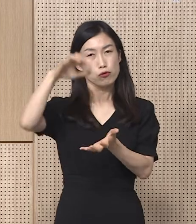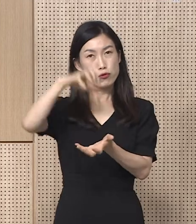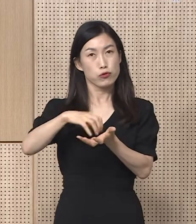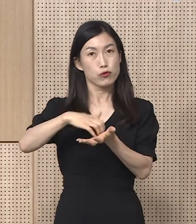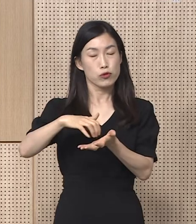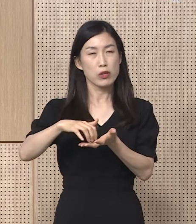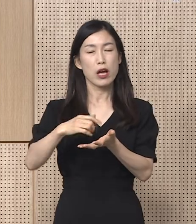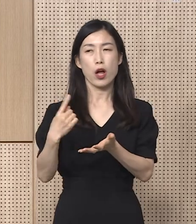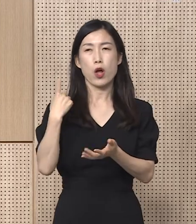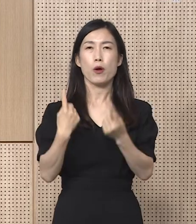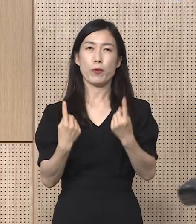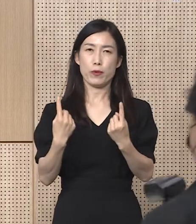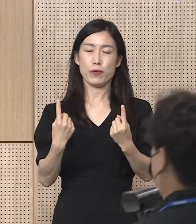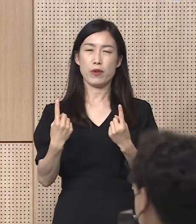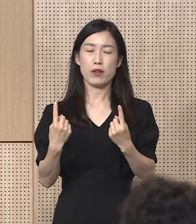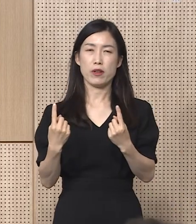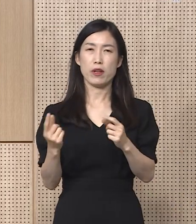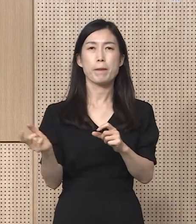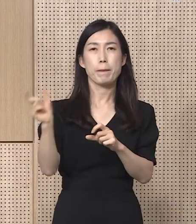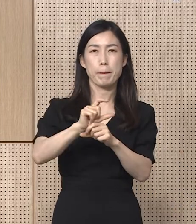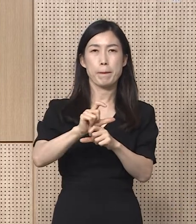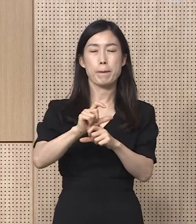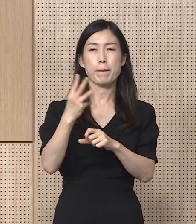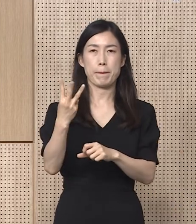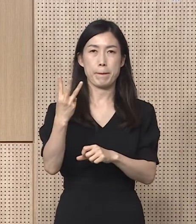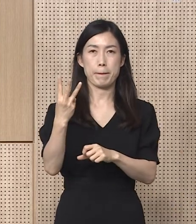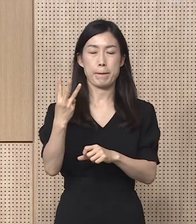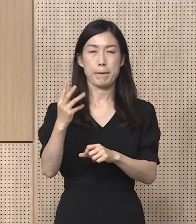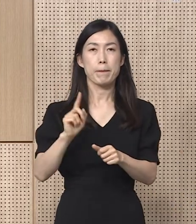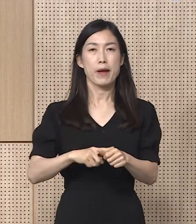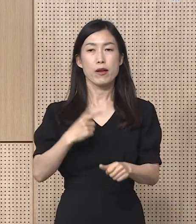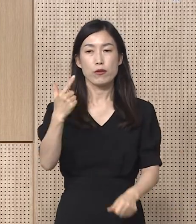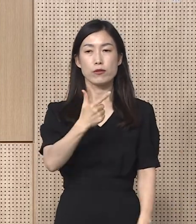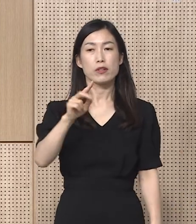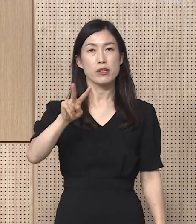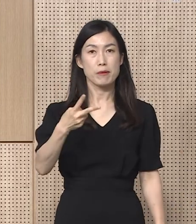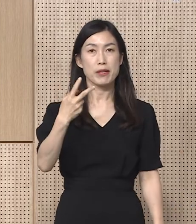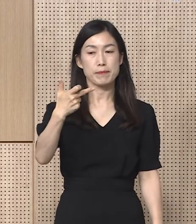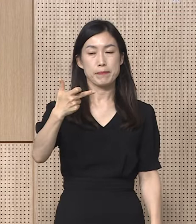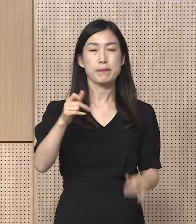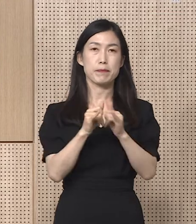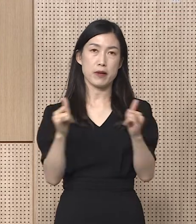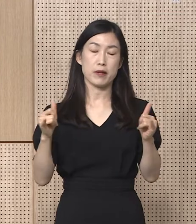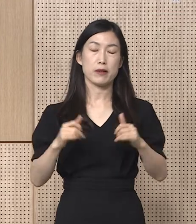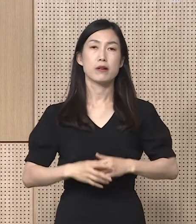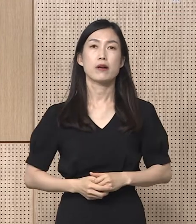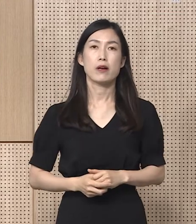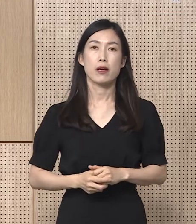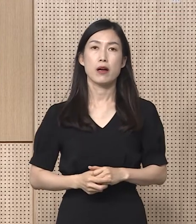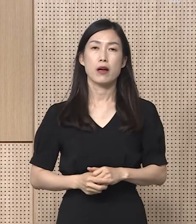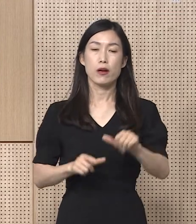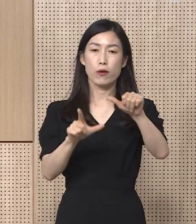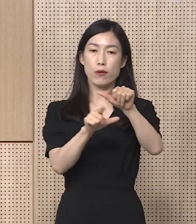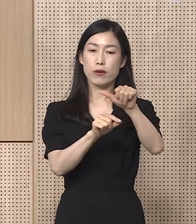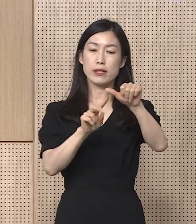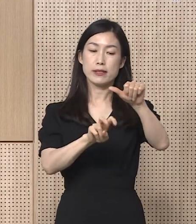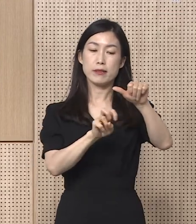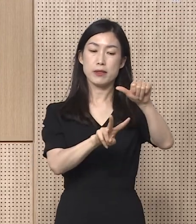수는 전일 오전 0시 대비 3명 증가한 6217명입니다. 5월